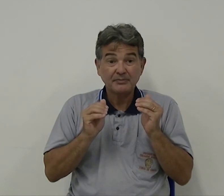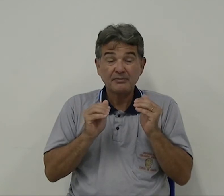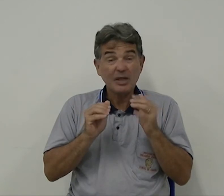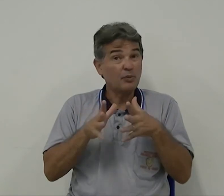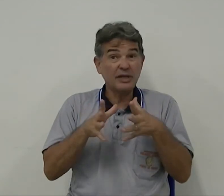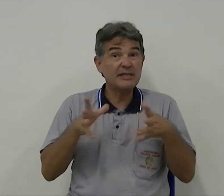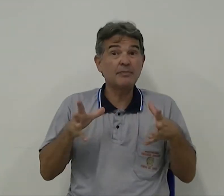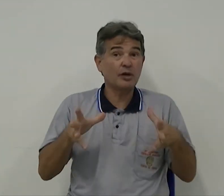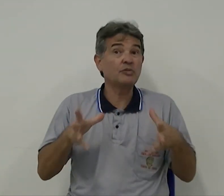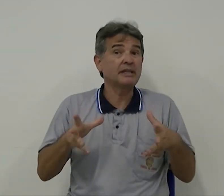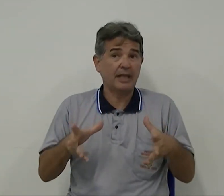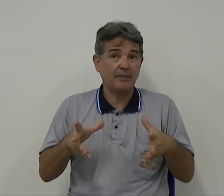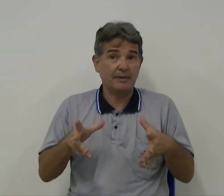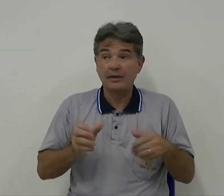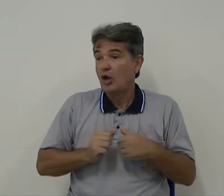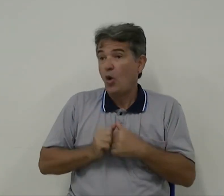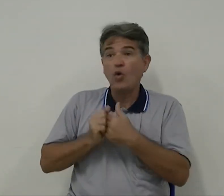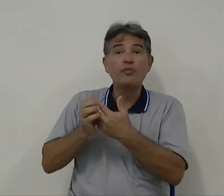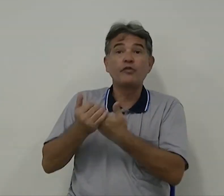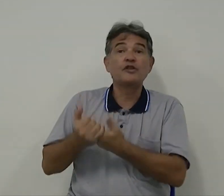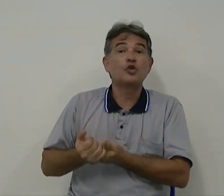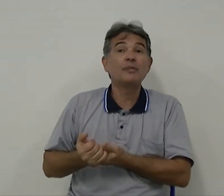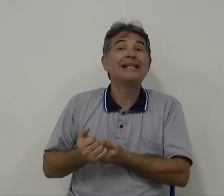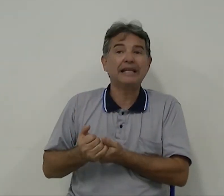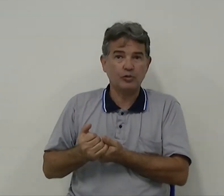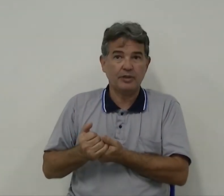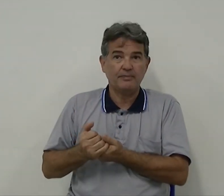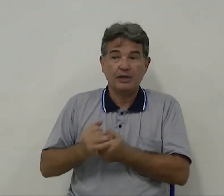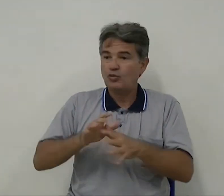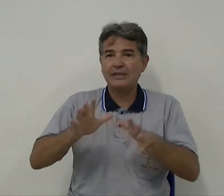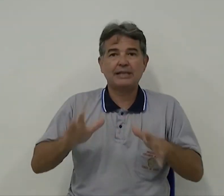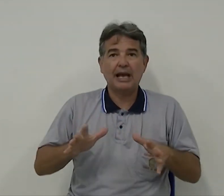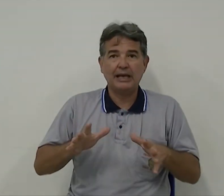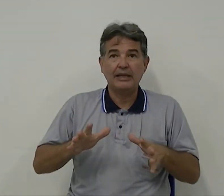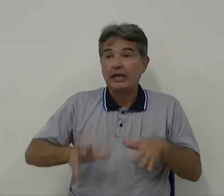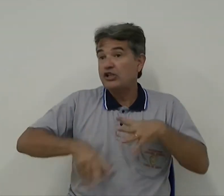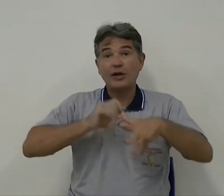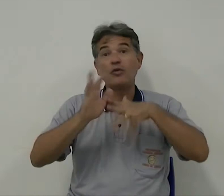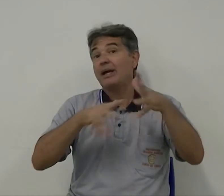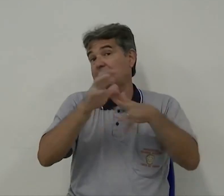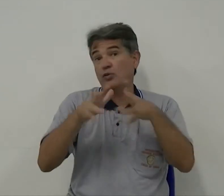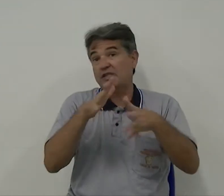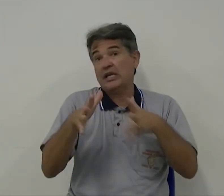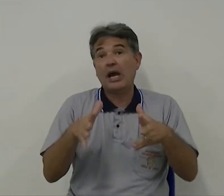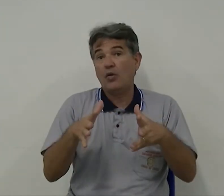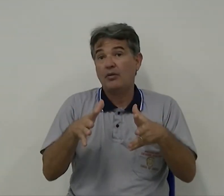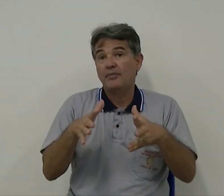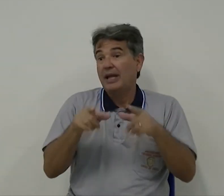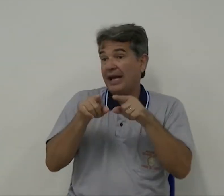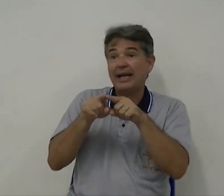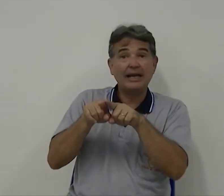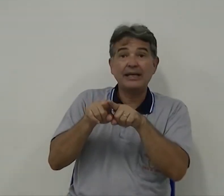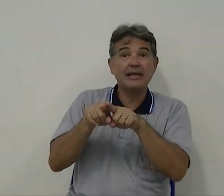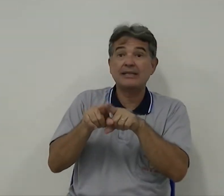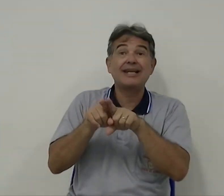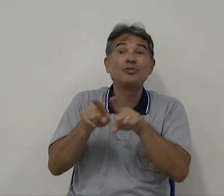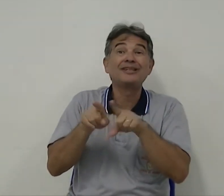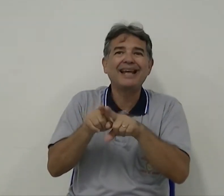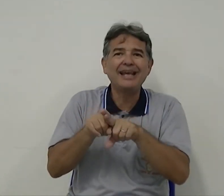Porque se monta um intérprete, ou um professor bilíngue, numa sala, e já começa com sinal, aquela criança não tem